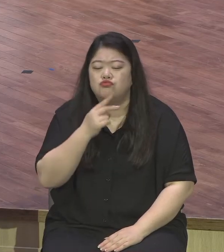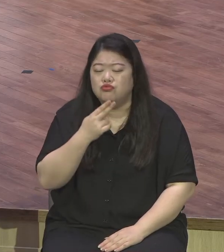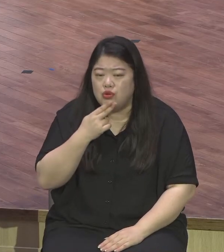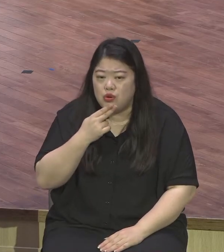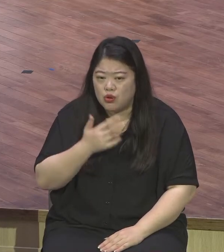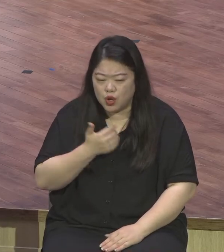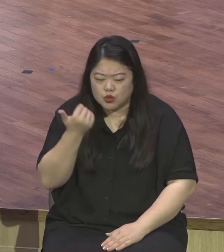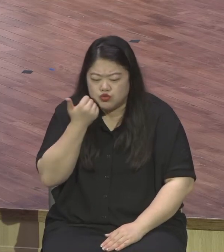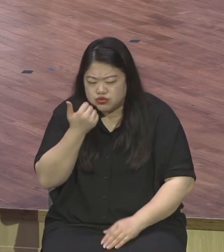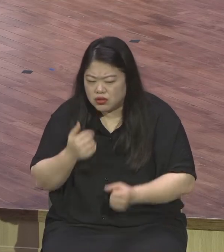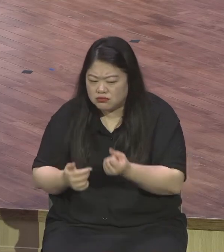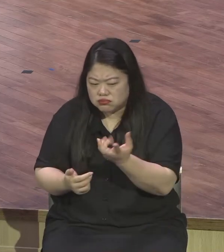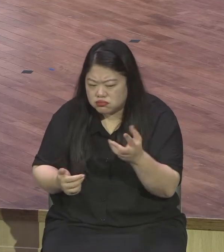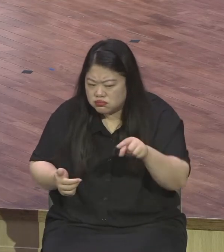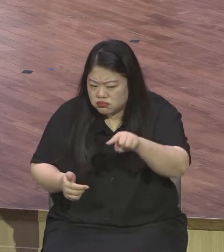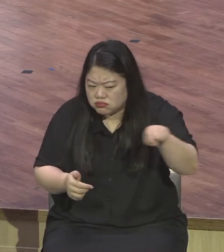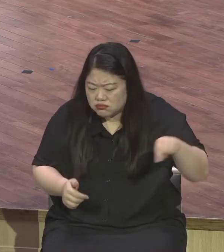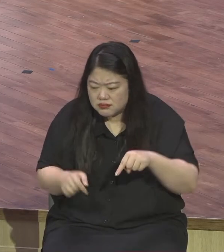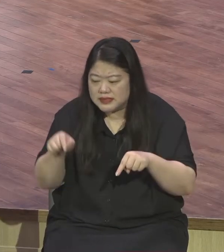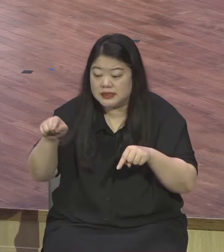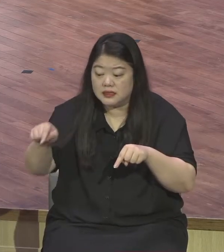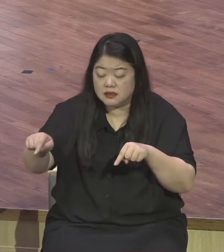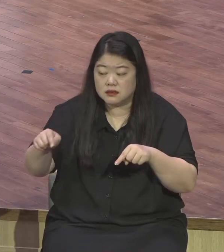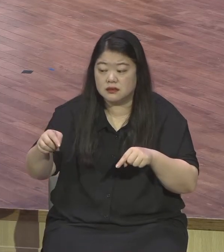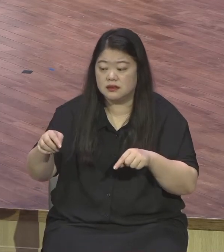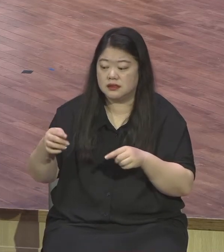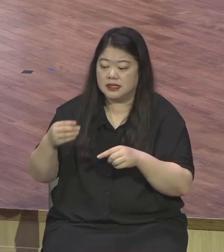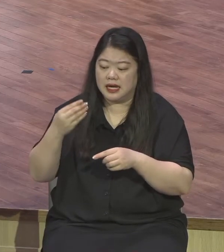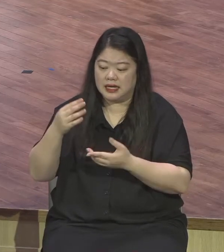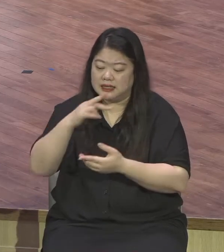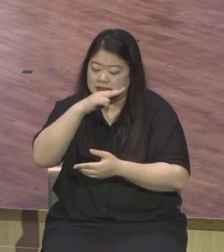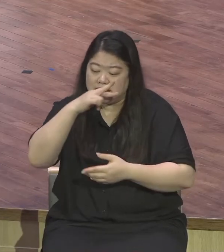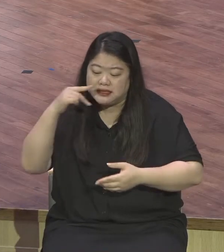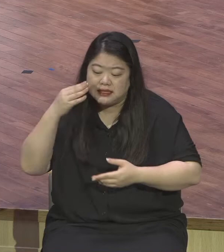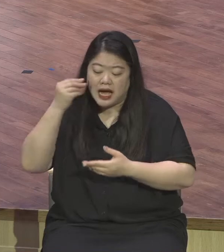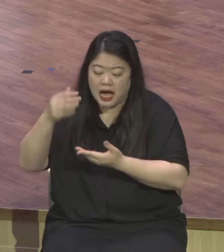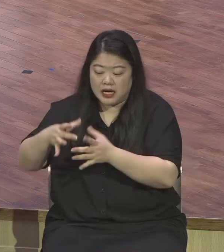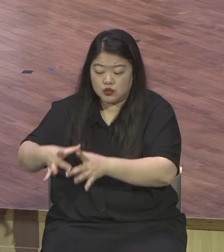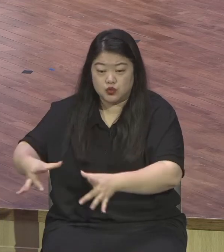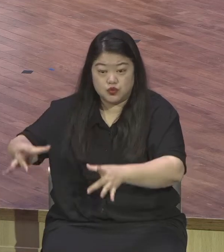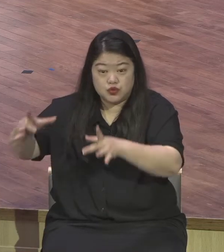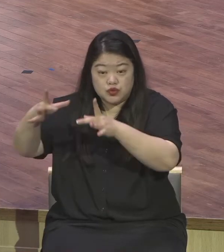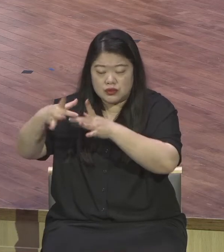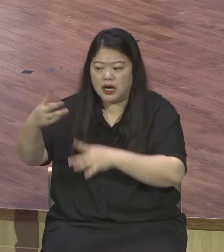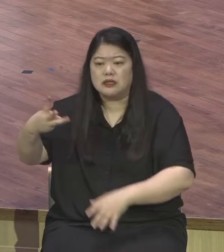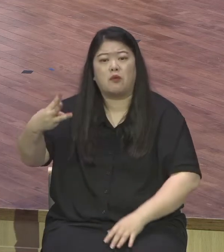아깝지요 그 어마어마한 그 돈인 깨묵 허비해버려 없어져버리잖아요